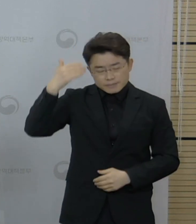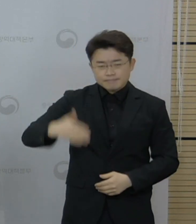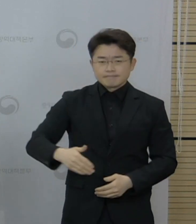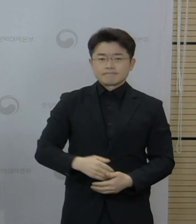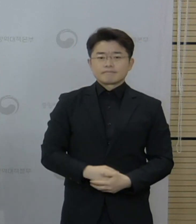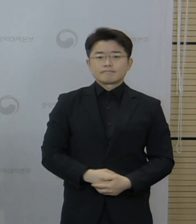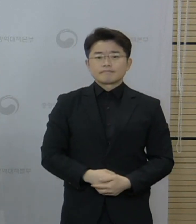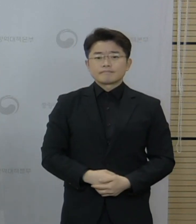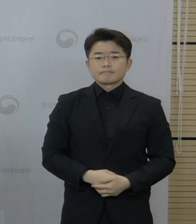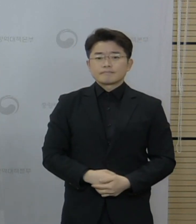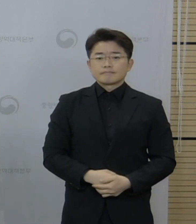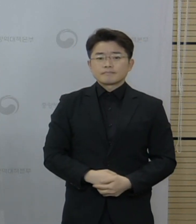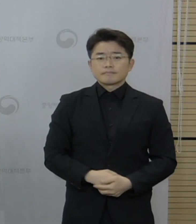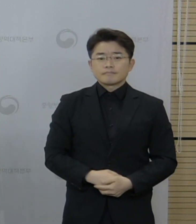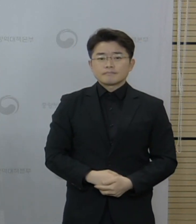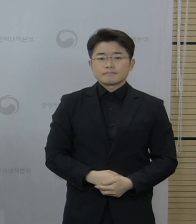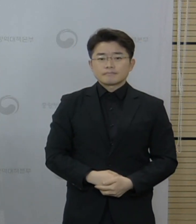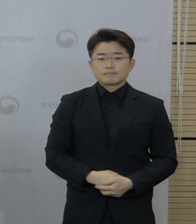추세입니다.